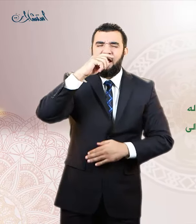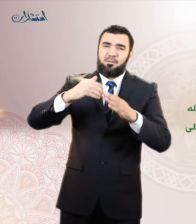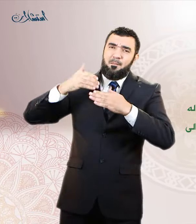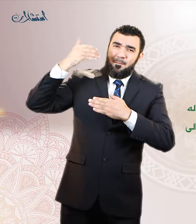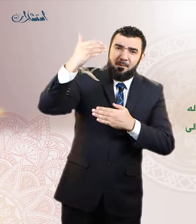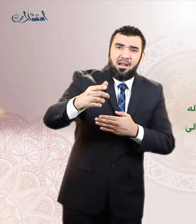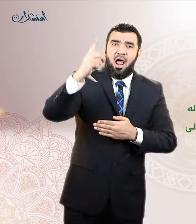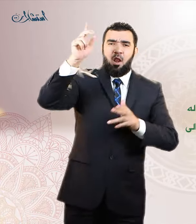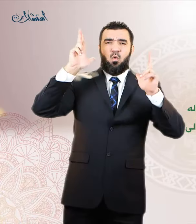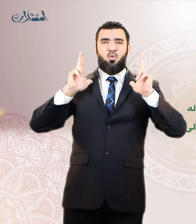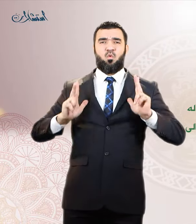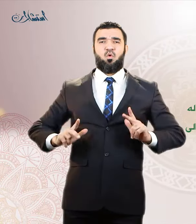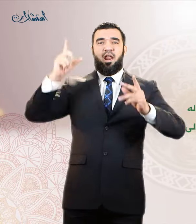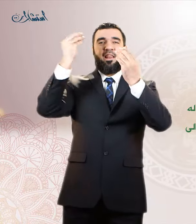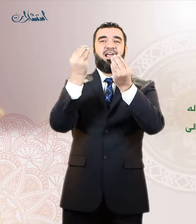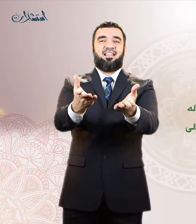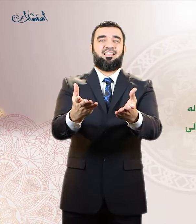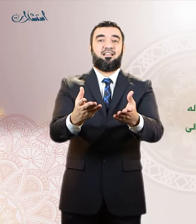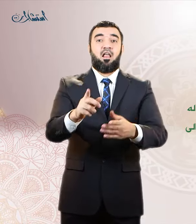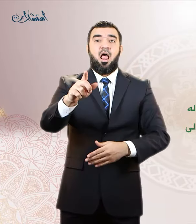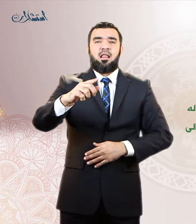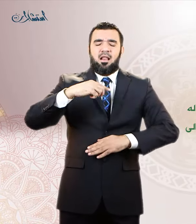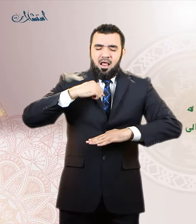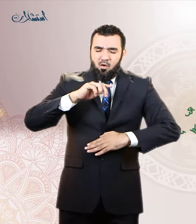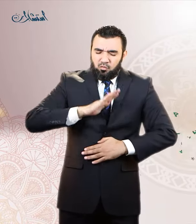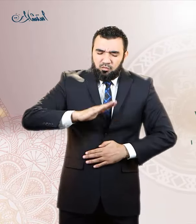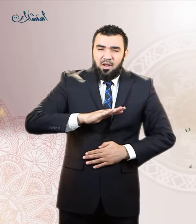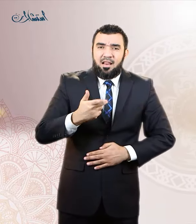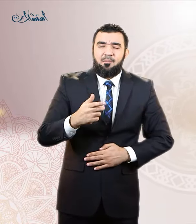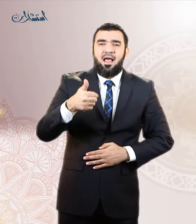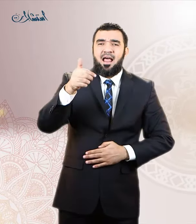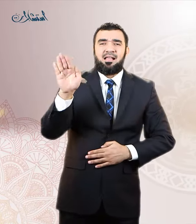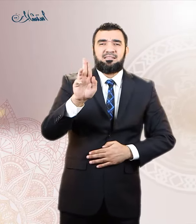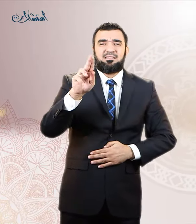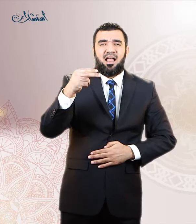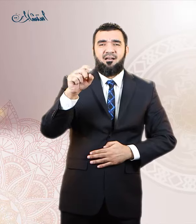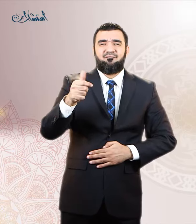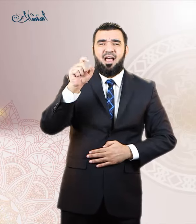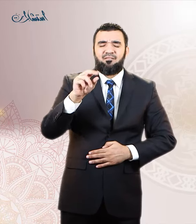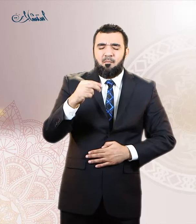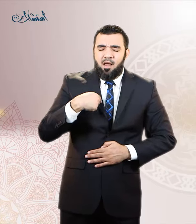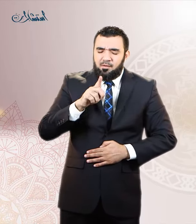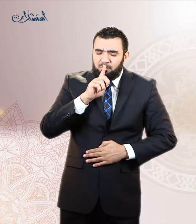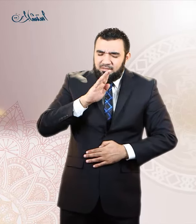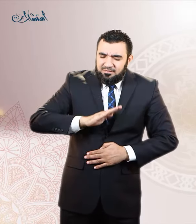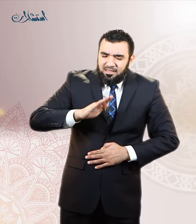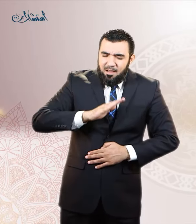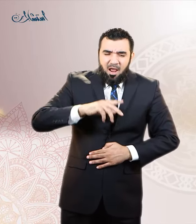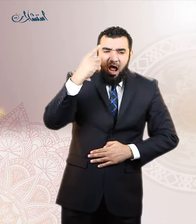والاستعفاف معناه طلب العفة والوسيلة الموصلة الى ذلك ايها الحبيب